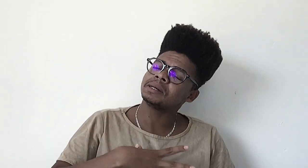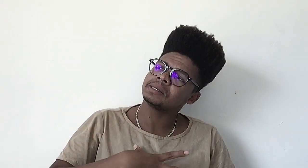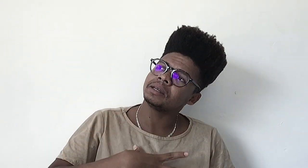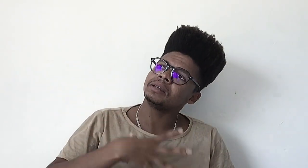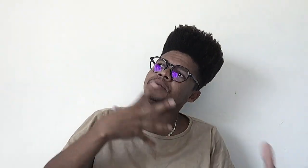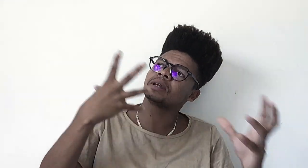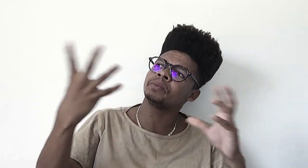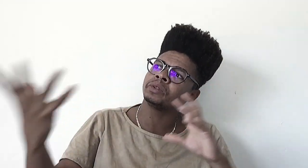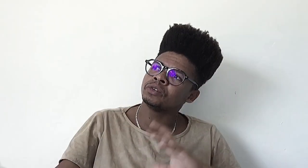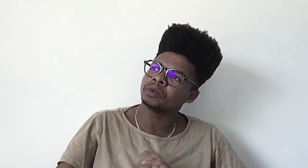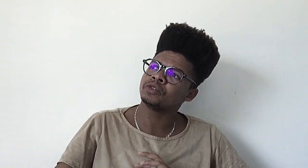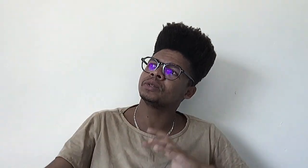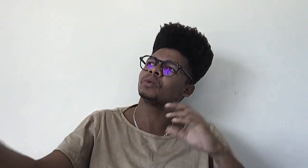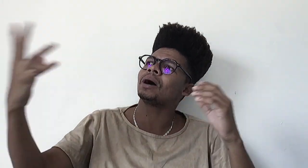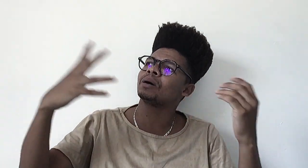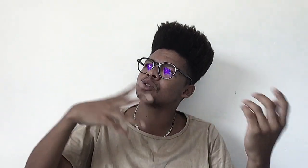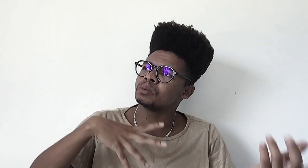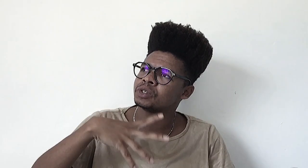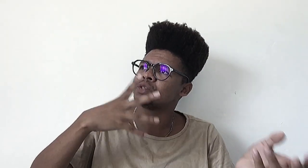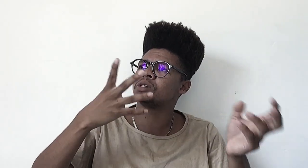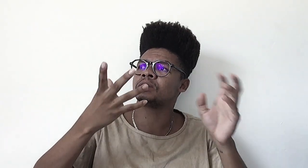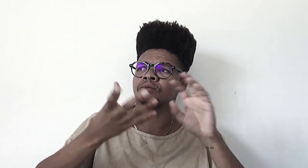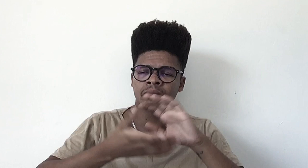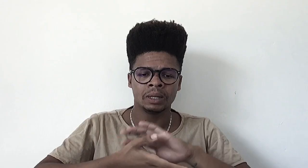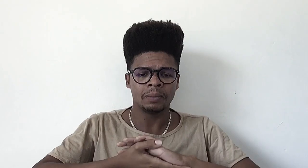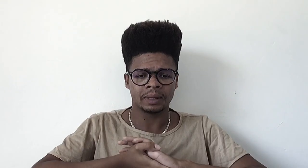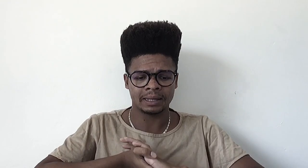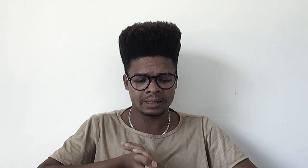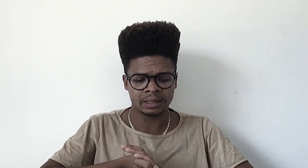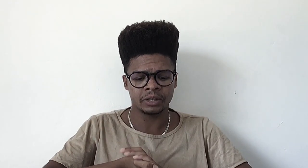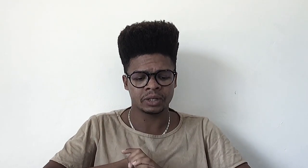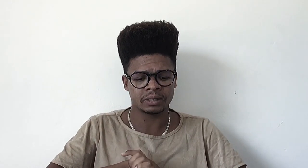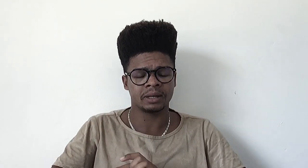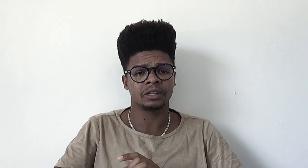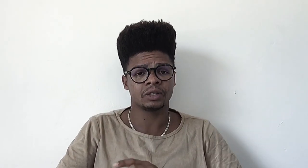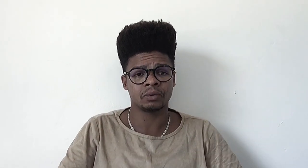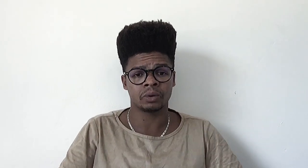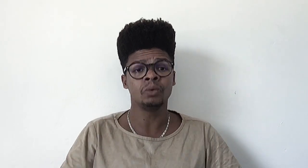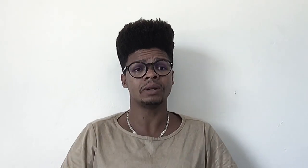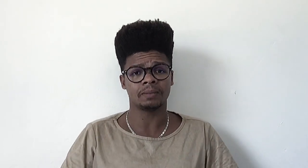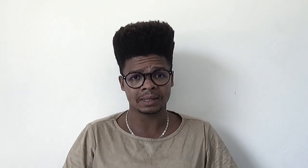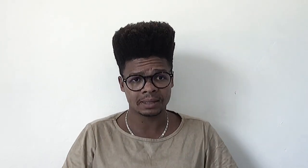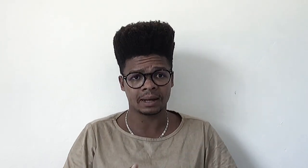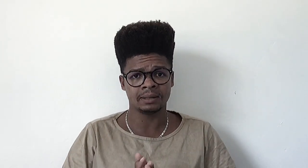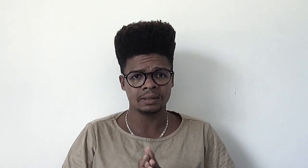mas aí fica muito individual, subjetivo, que essas críticas já foram ultrapassadas,